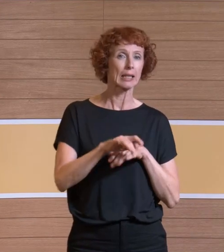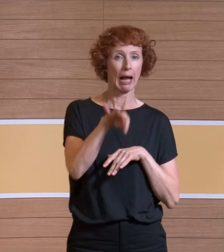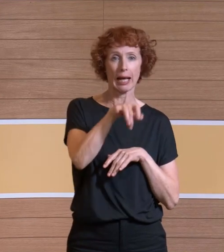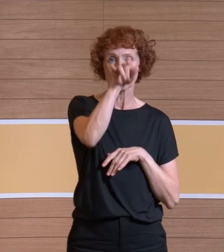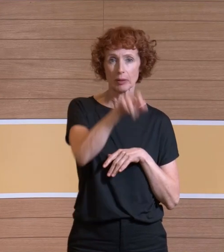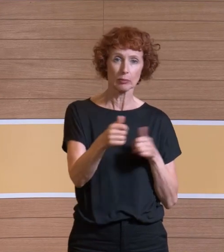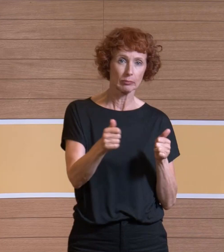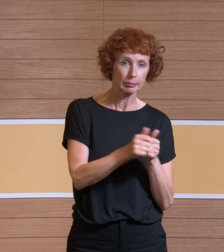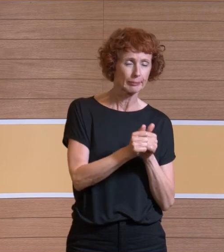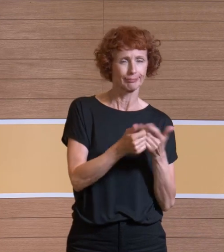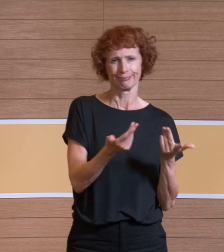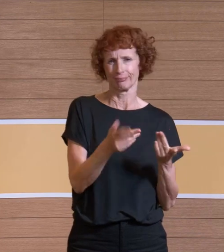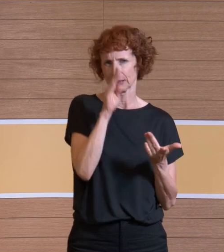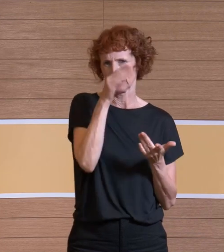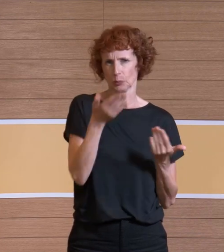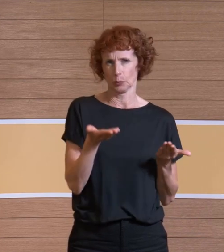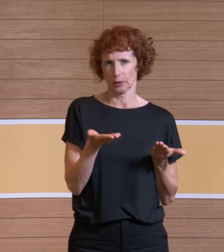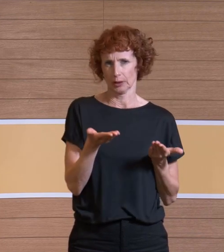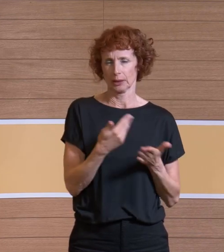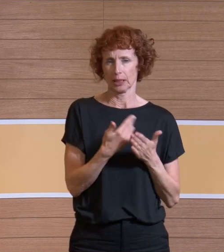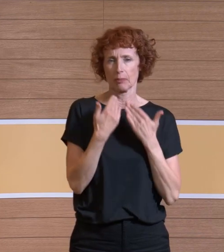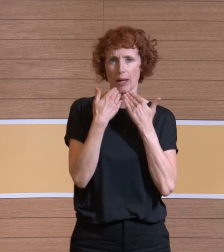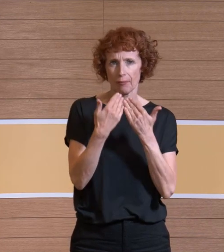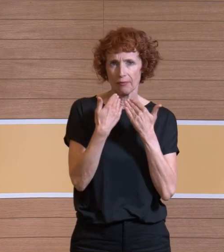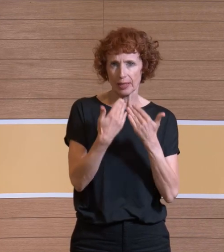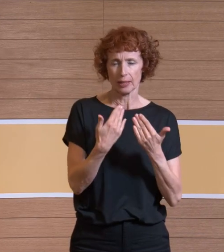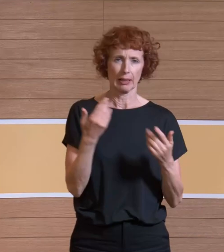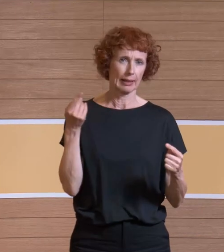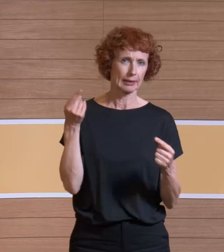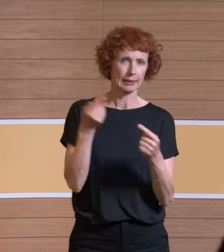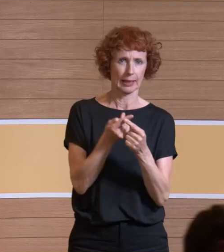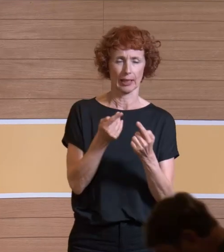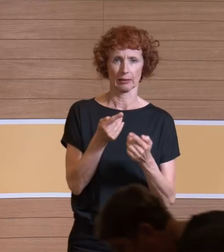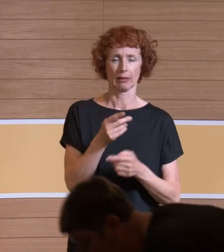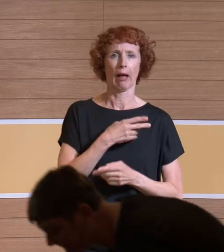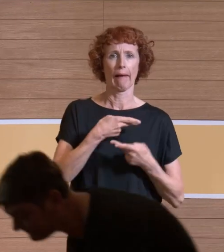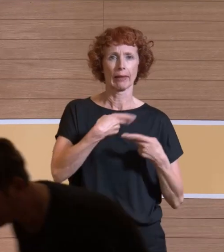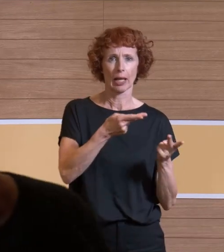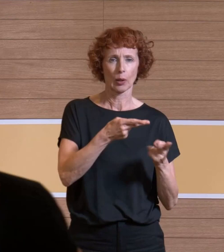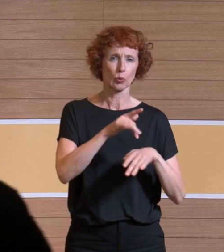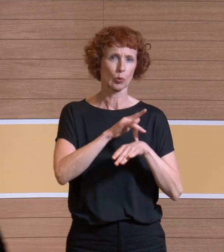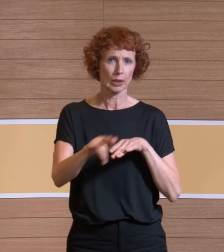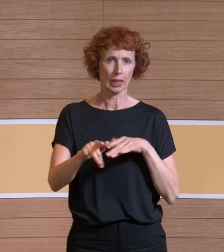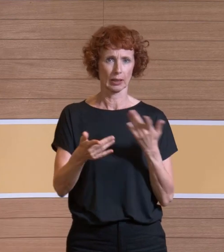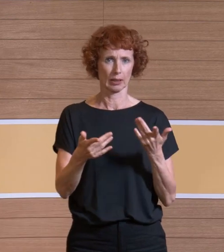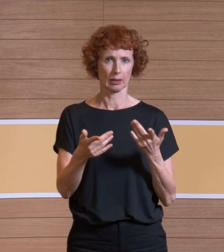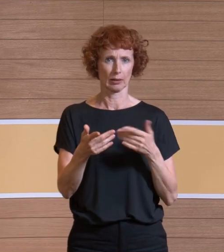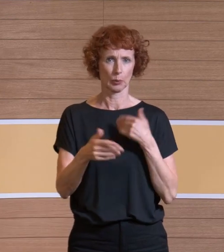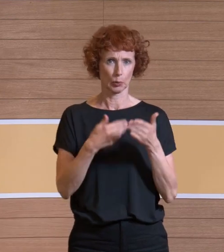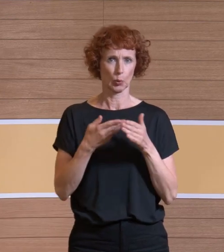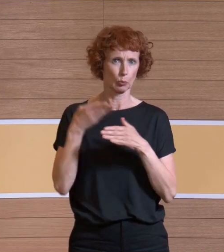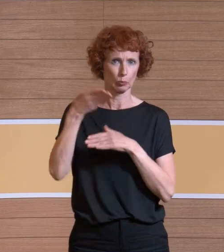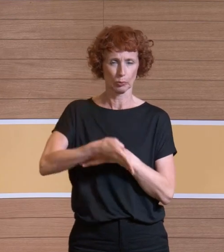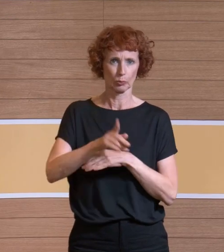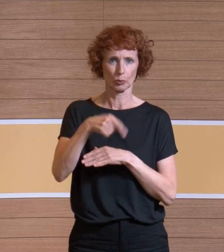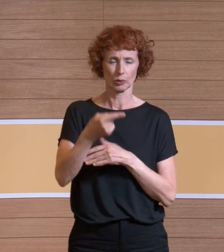keinen Sinn. Also ich würde wirklich, wenn ich Ihnen das empfehlen kann, direkt an Krankenhaushygiene-Päpste gehen, um das wirklich von